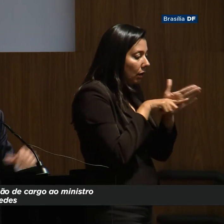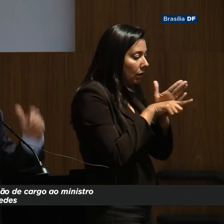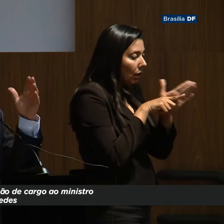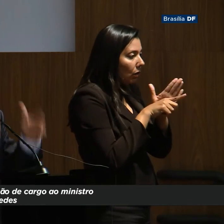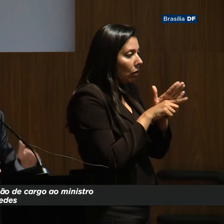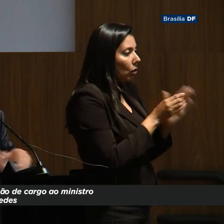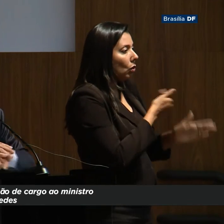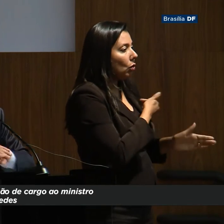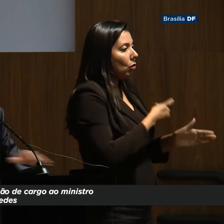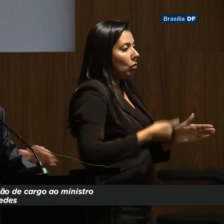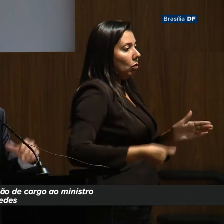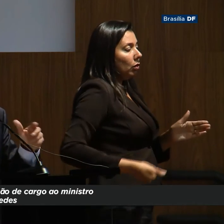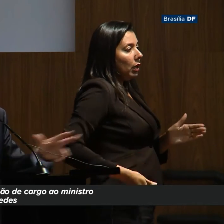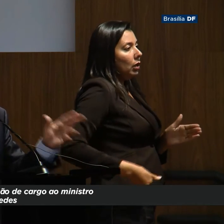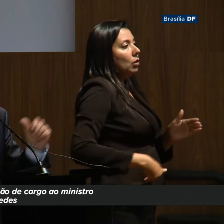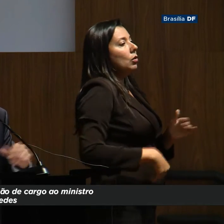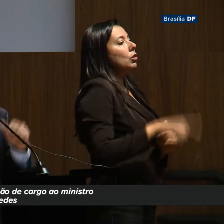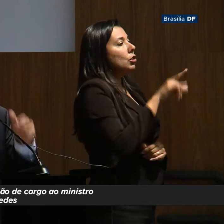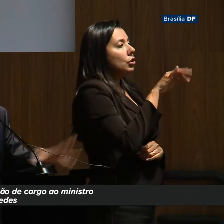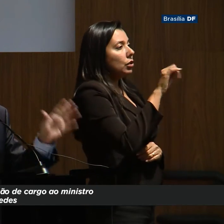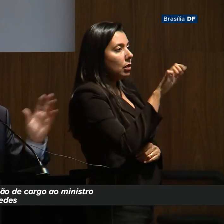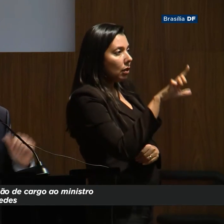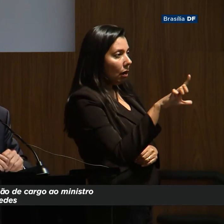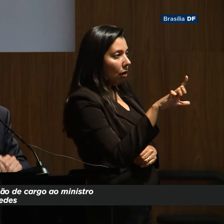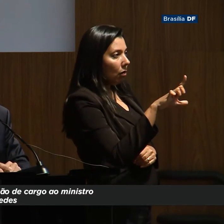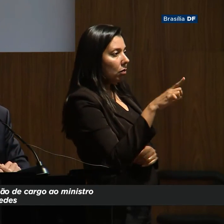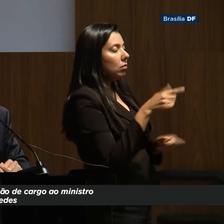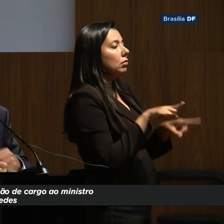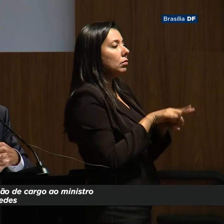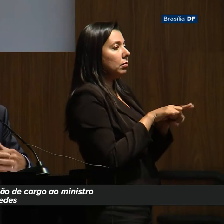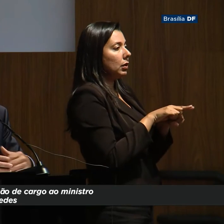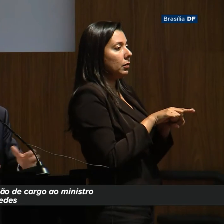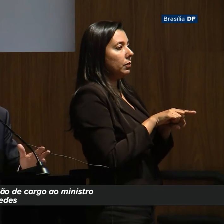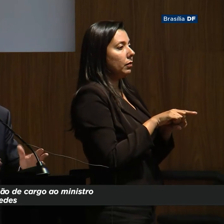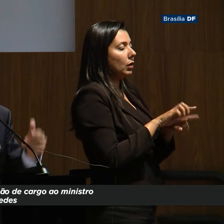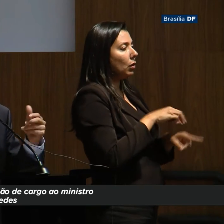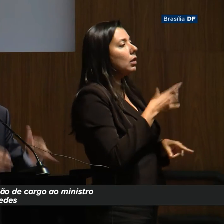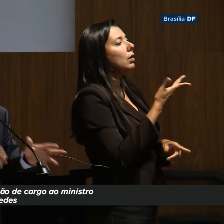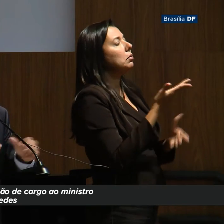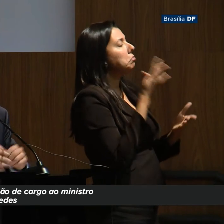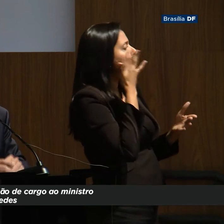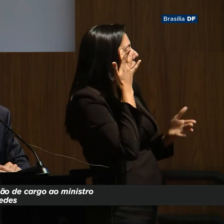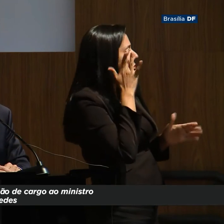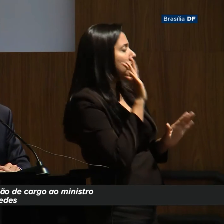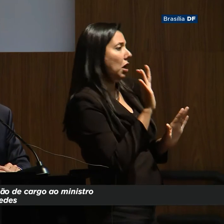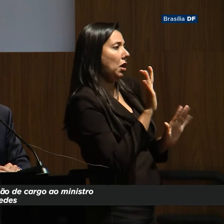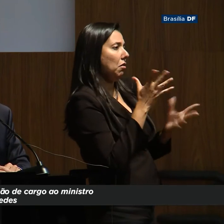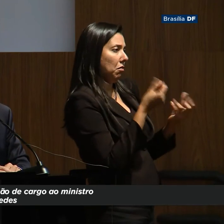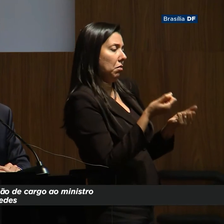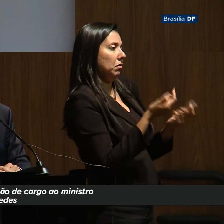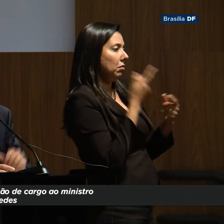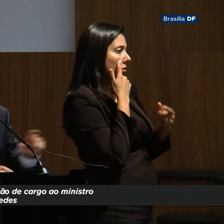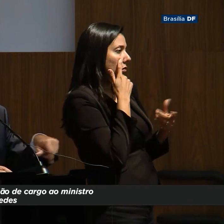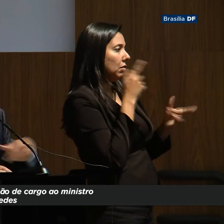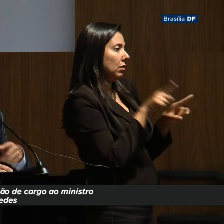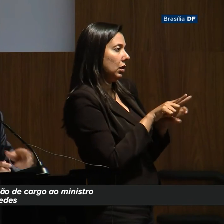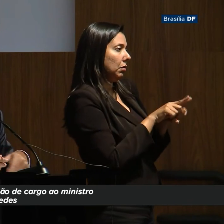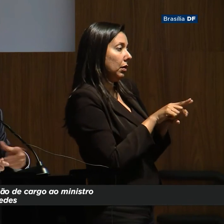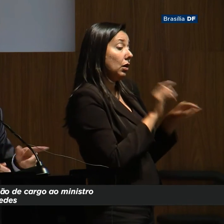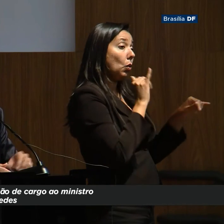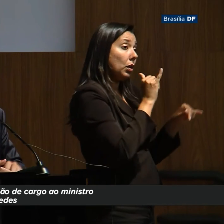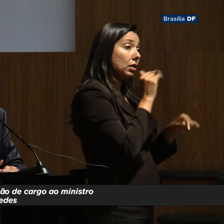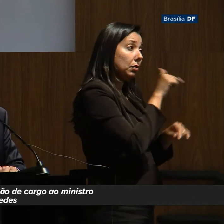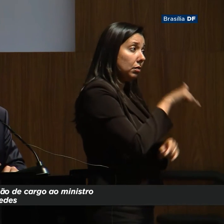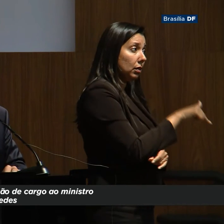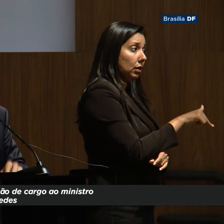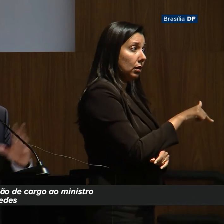governo digital, a digitalização total, é o GovTech. Estão mergulhando nisso. Quanto tempo leva? Não sei, mas vamos mergulhar nisso. Foi dado o exemplo